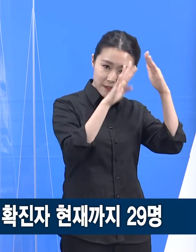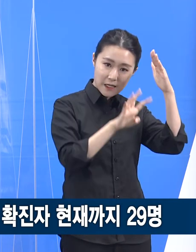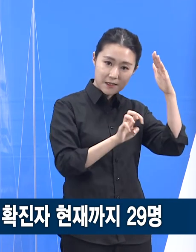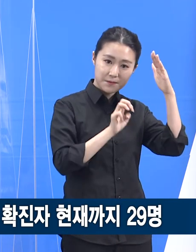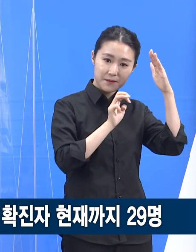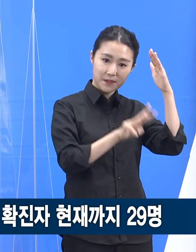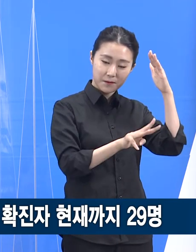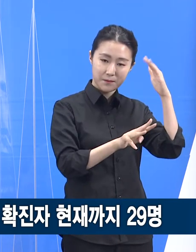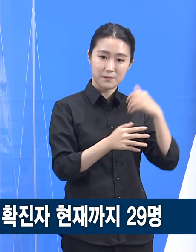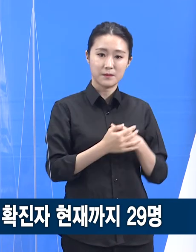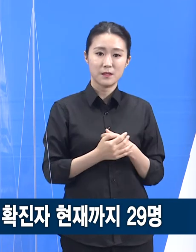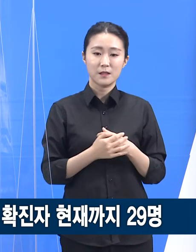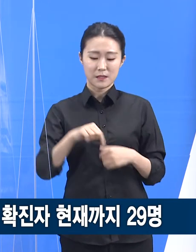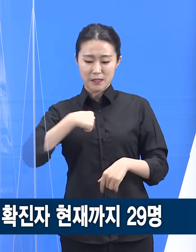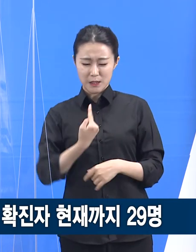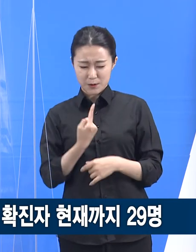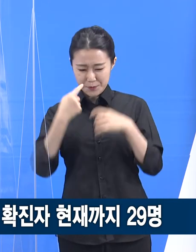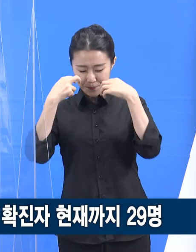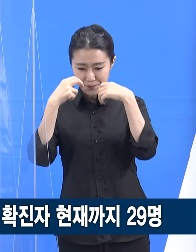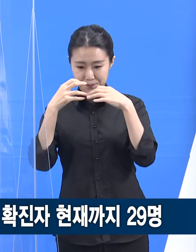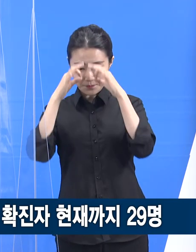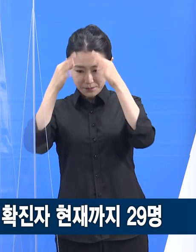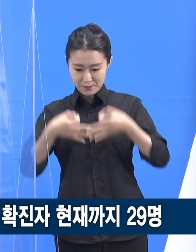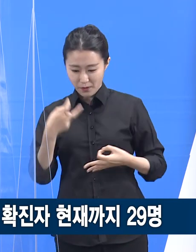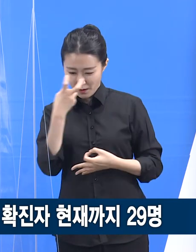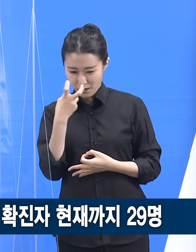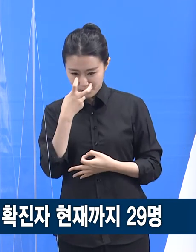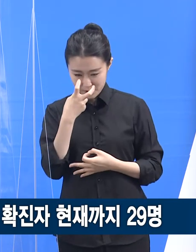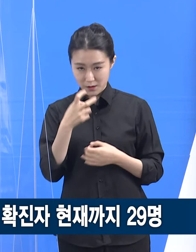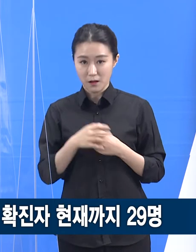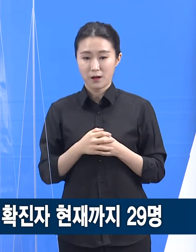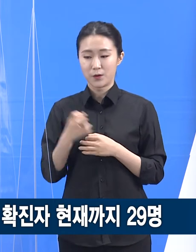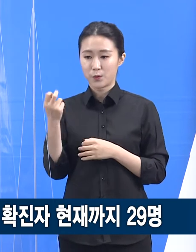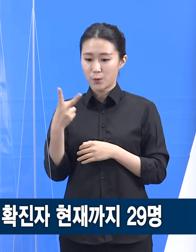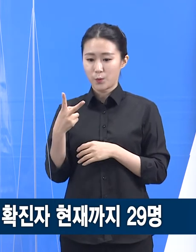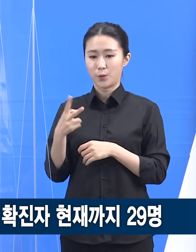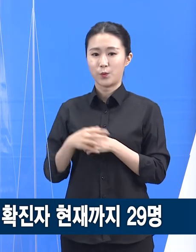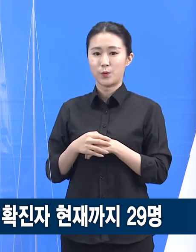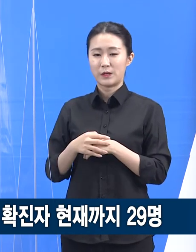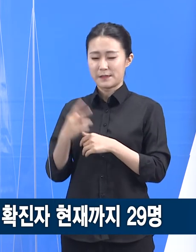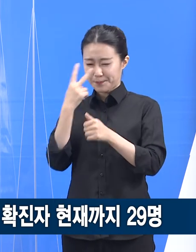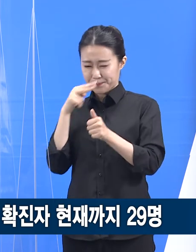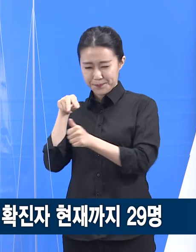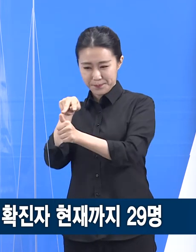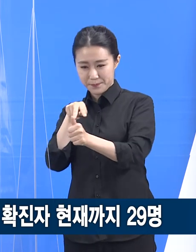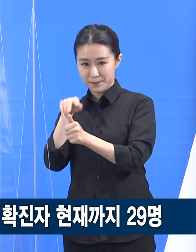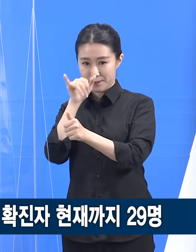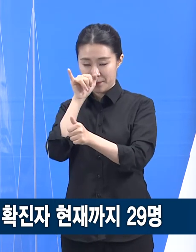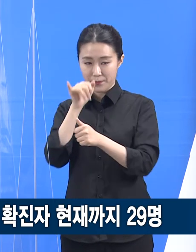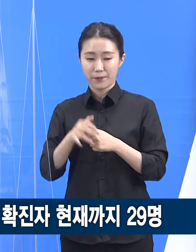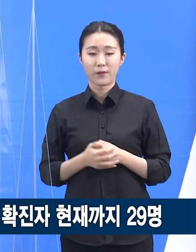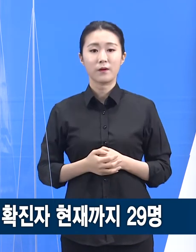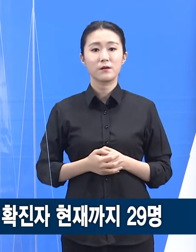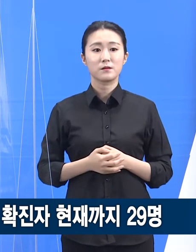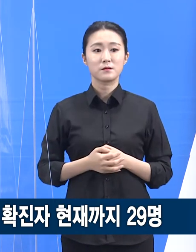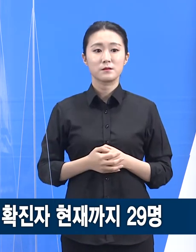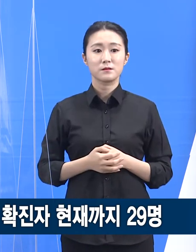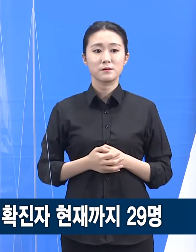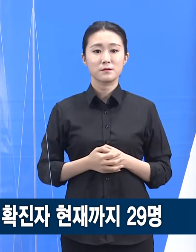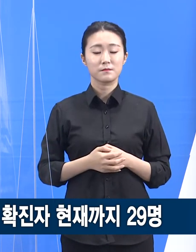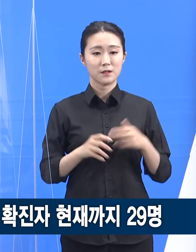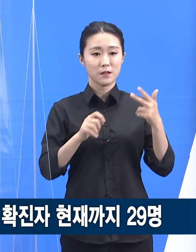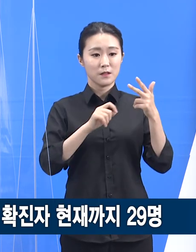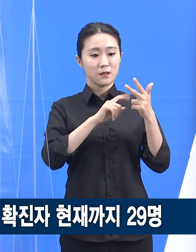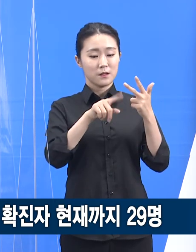수동감시 조치하였습니다. 또한 확진자가 발생한 자동차 공장은 26일 주무조치하였으며 27일에도